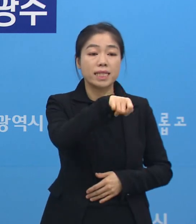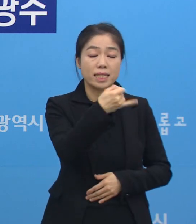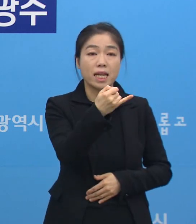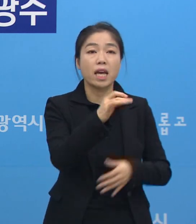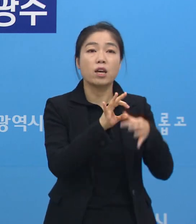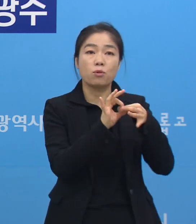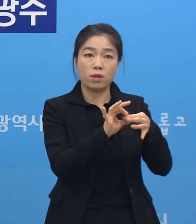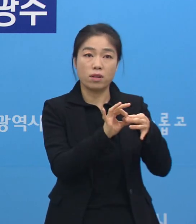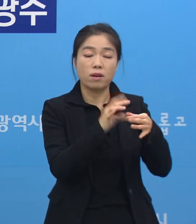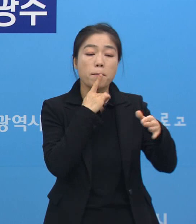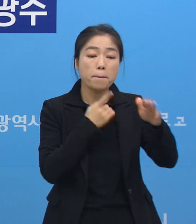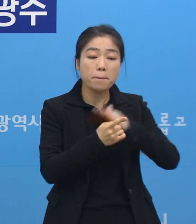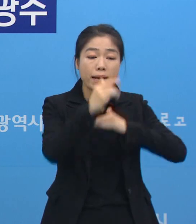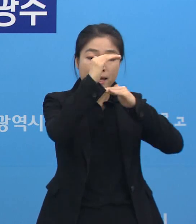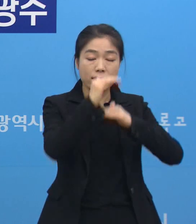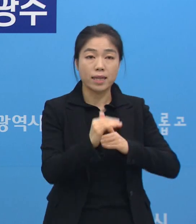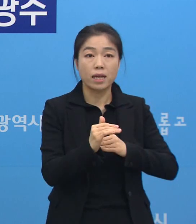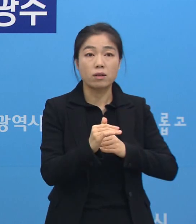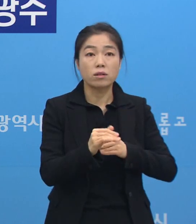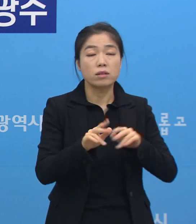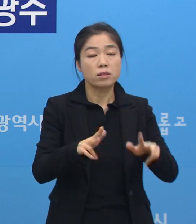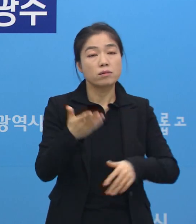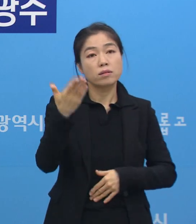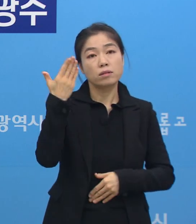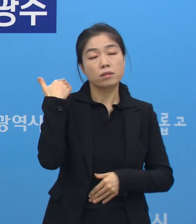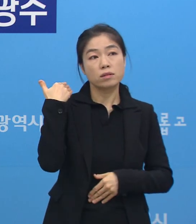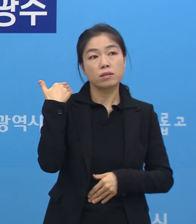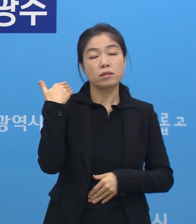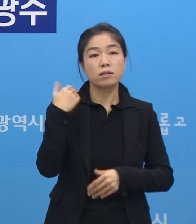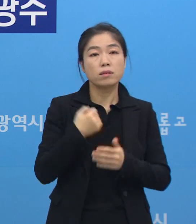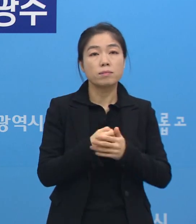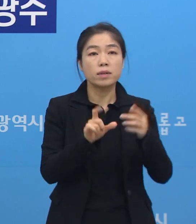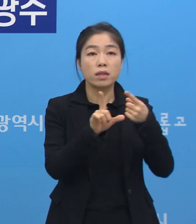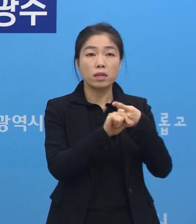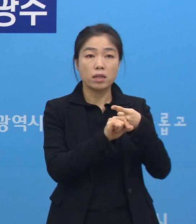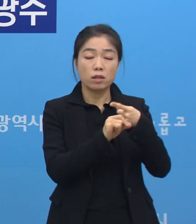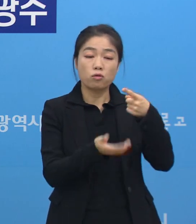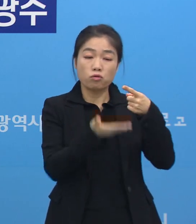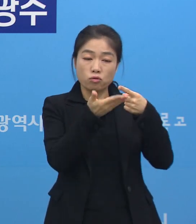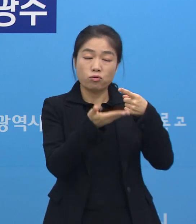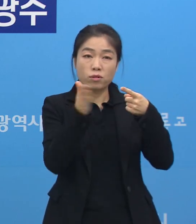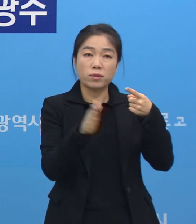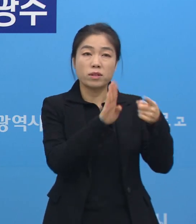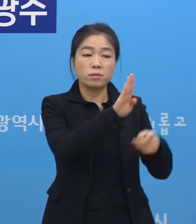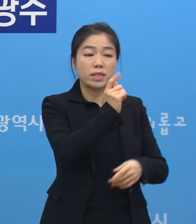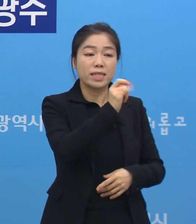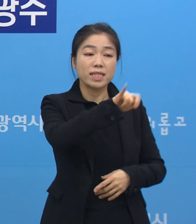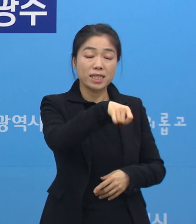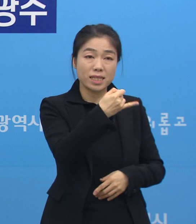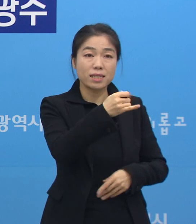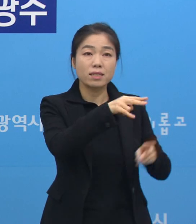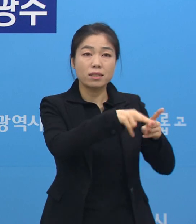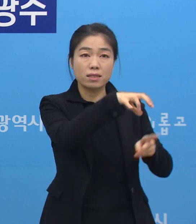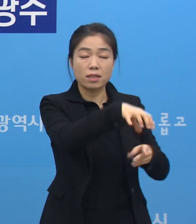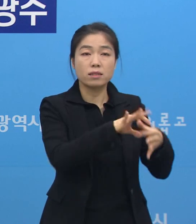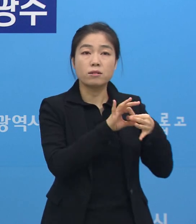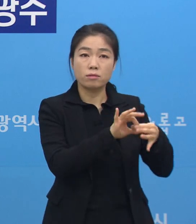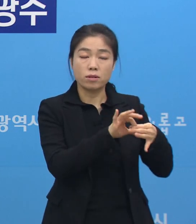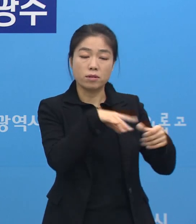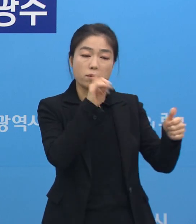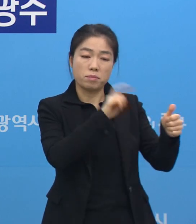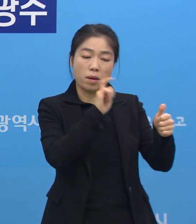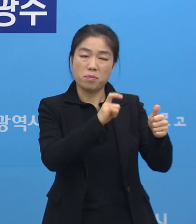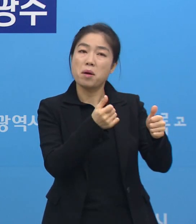조치 사항입니다. 지금 저희들이 지난번에 1월 초부터 해서 BTJ열방센터 관련해서